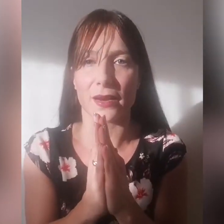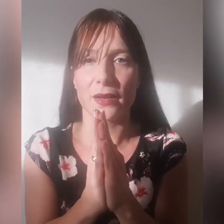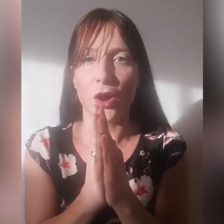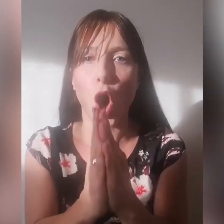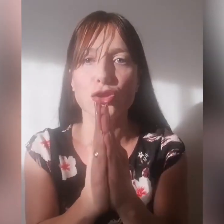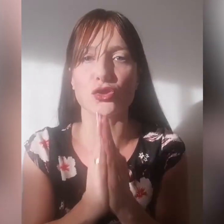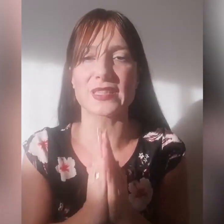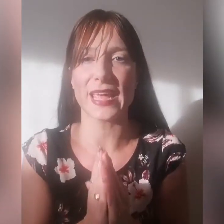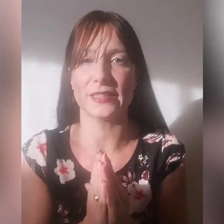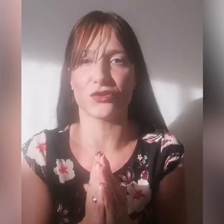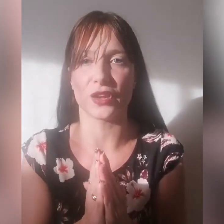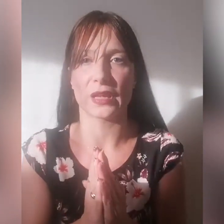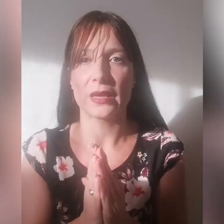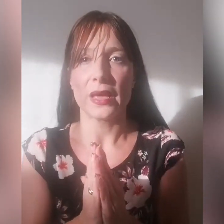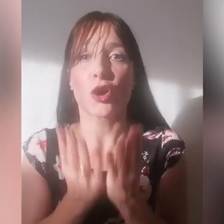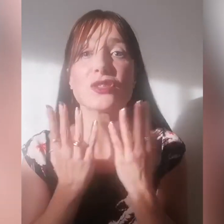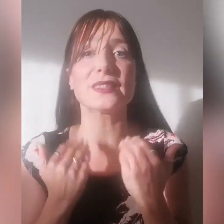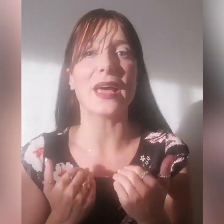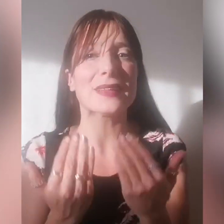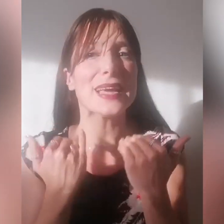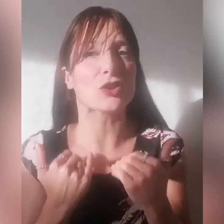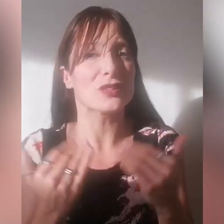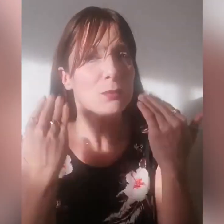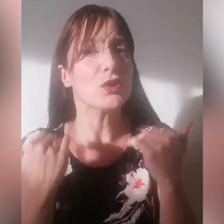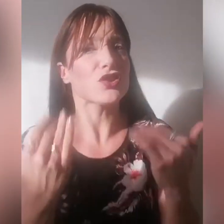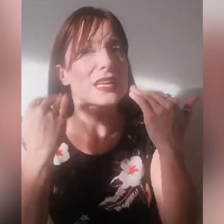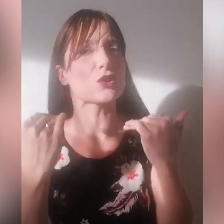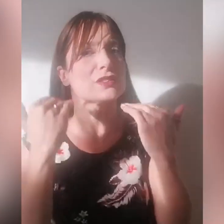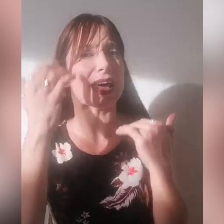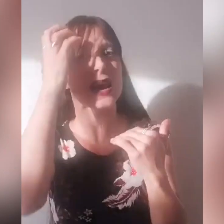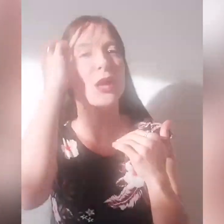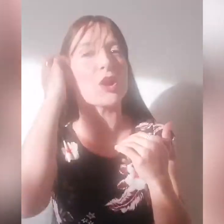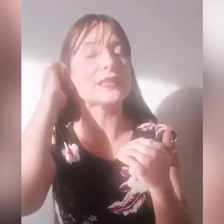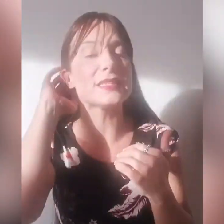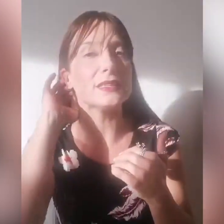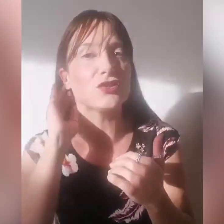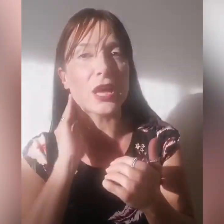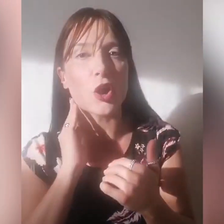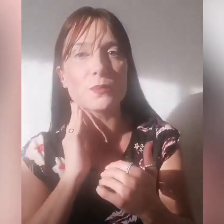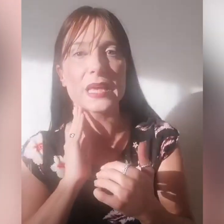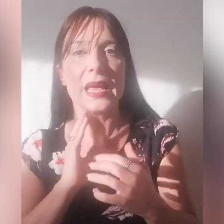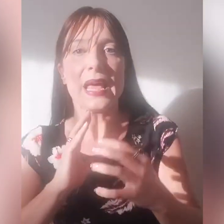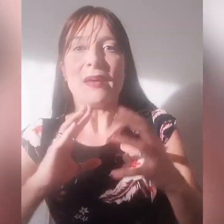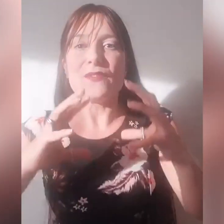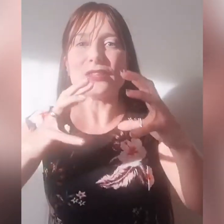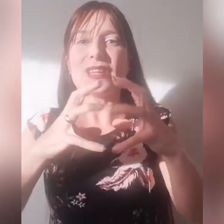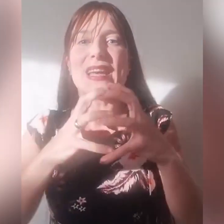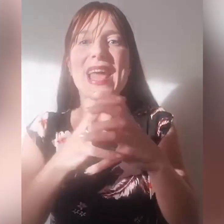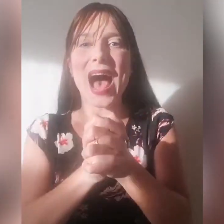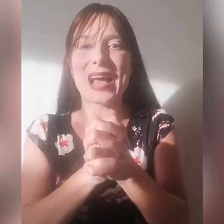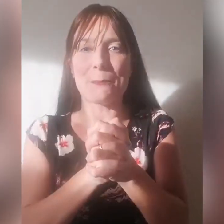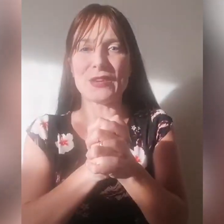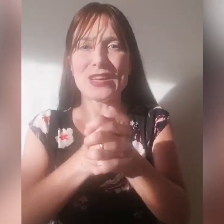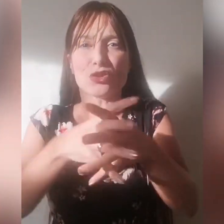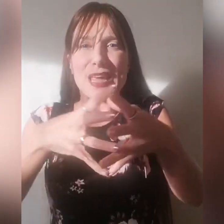816, cosa ha detto? Andiamoci a riascoltare la parola di Cindy Jacobs, vedo delle agapi, vedo dei